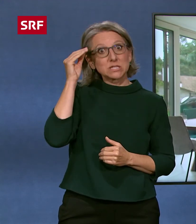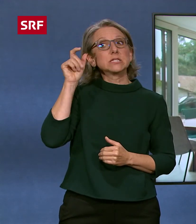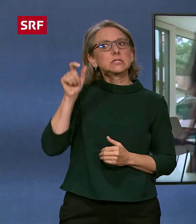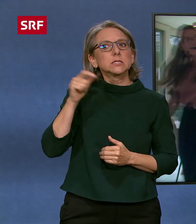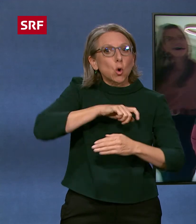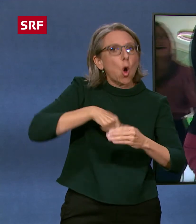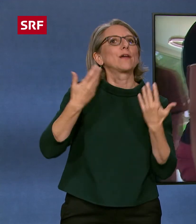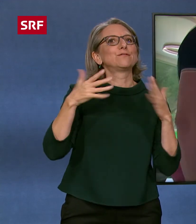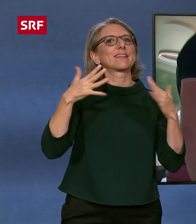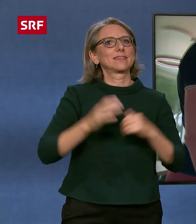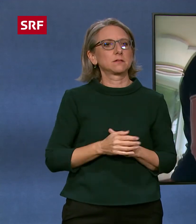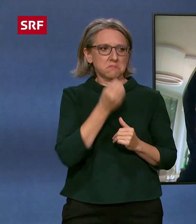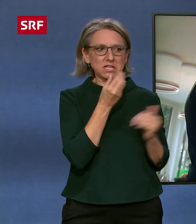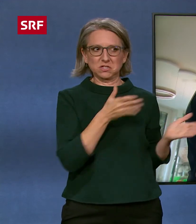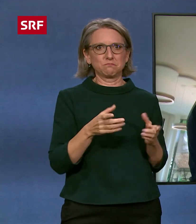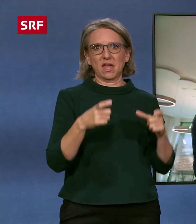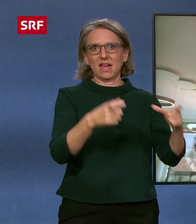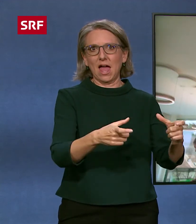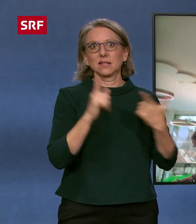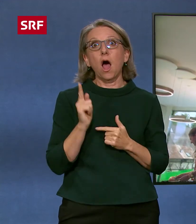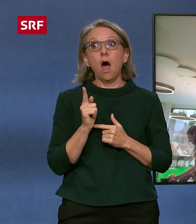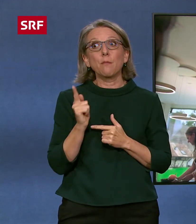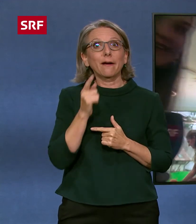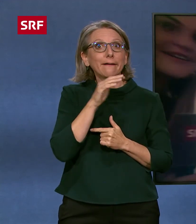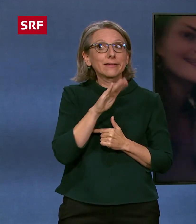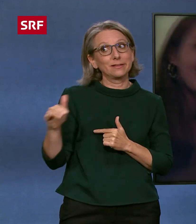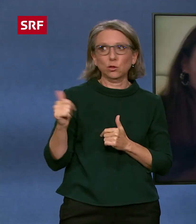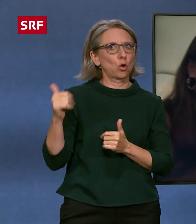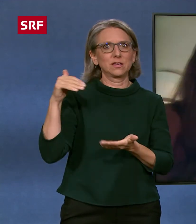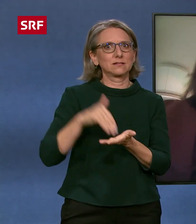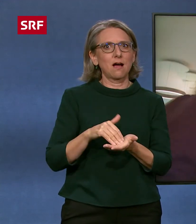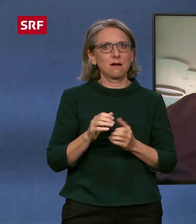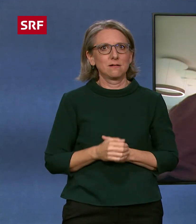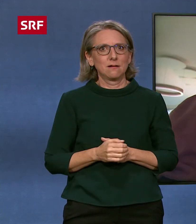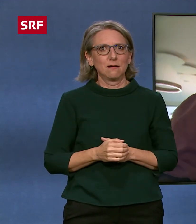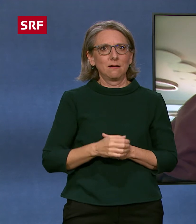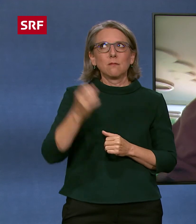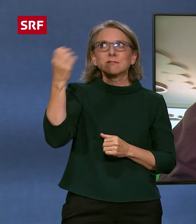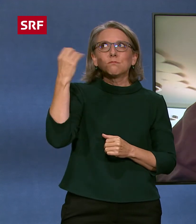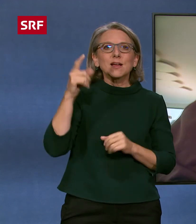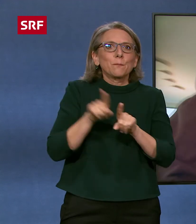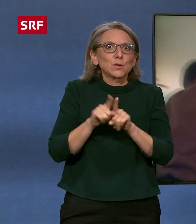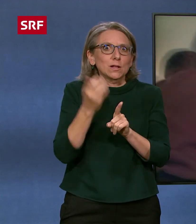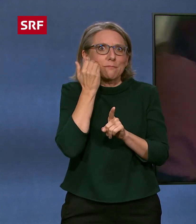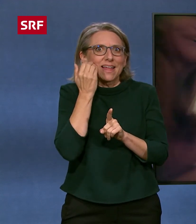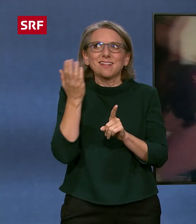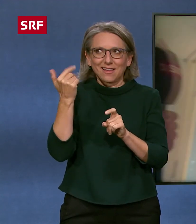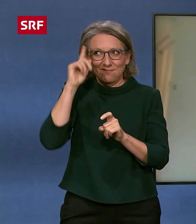bereit, nur die Kinder sind noch nicht rum. Also, jetzt blinken es da. Der Heiz für die Mädels. Yes, es gibt es nachts. Da kommen sie schon.